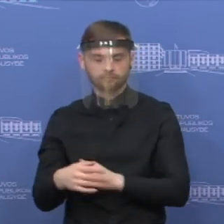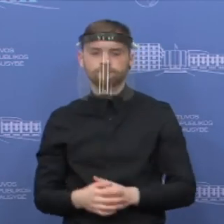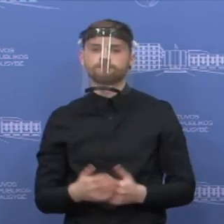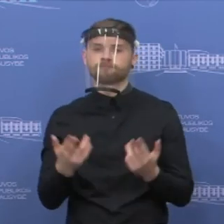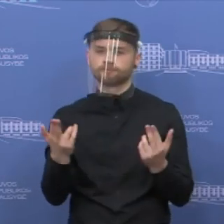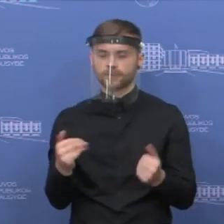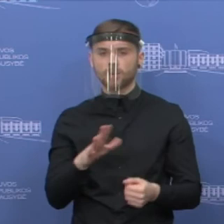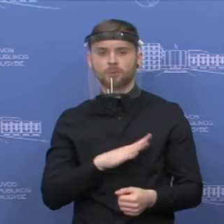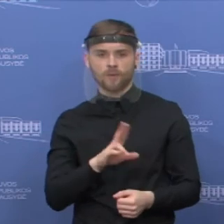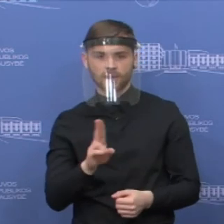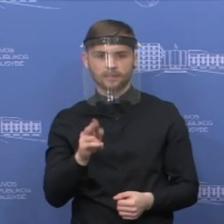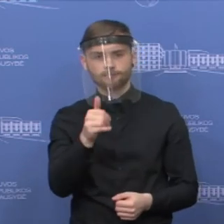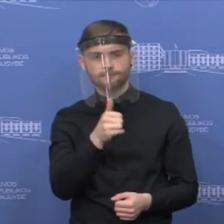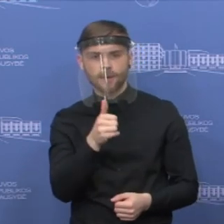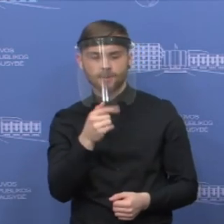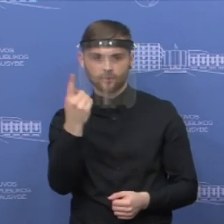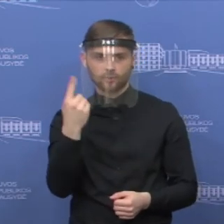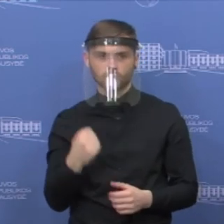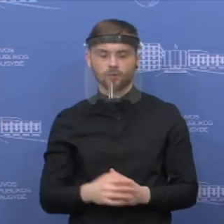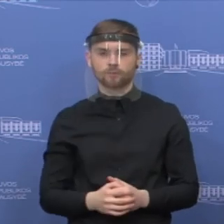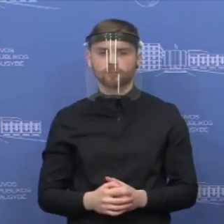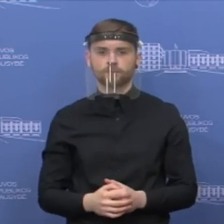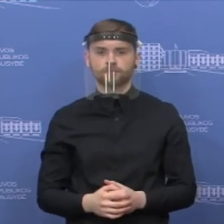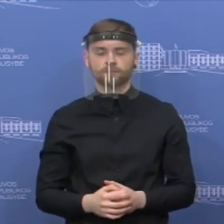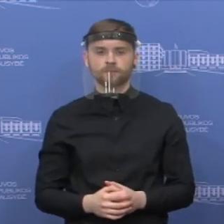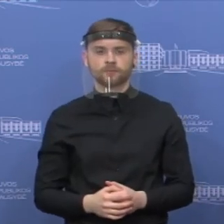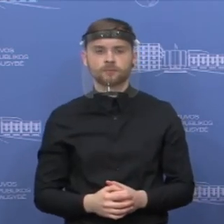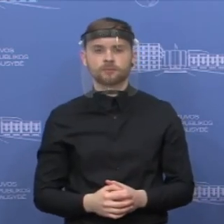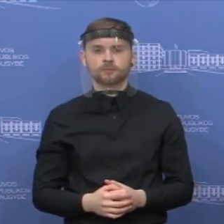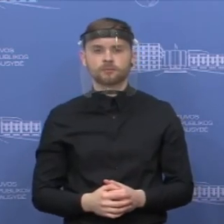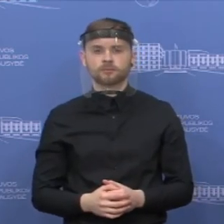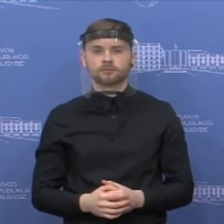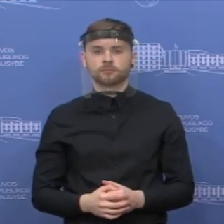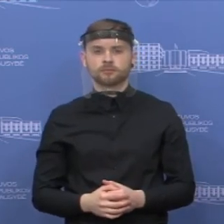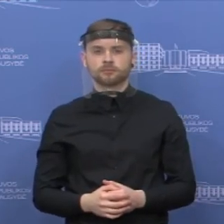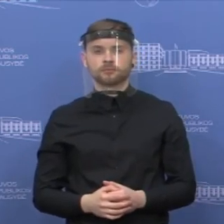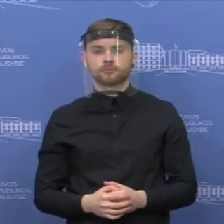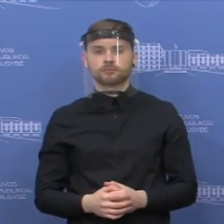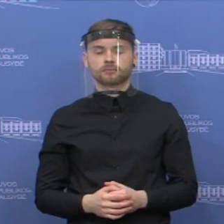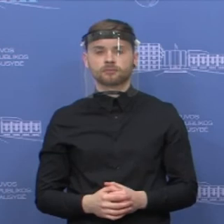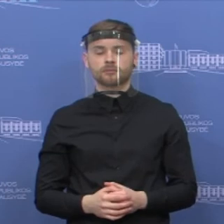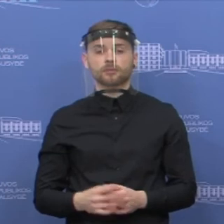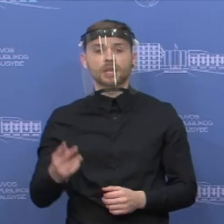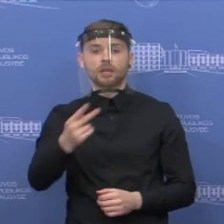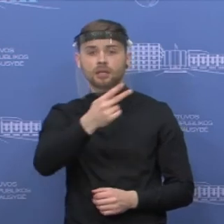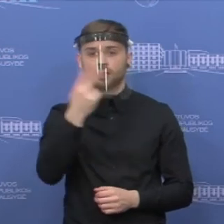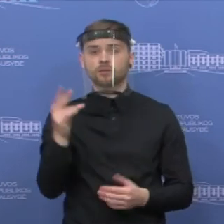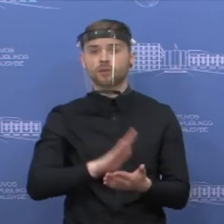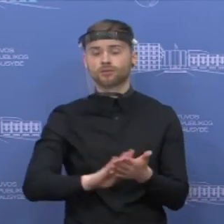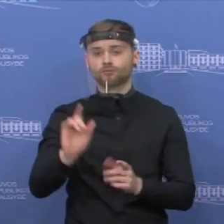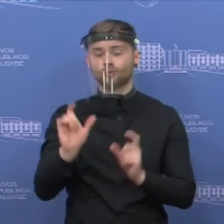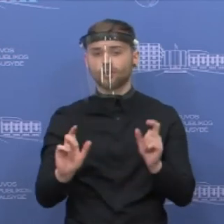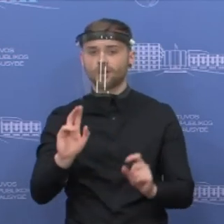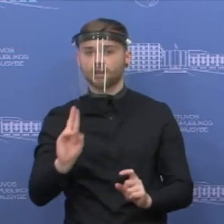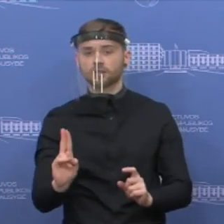taip, tokių bandymų buvo, kaip ir minėjau, jeigu mes kalbėsime apie Lietuvos Respublikos piliečius, tai